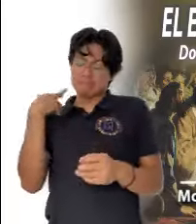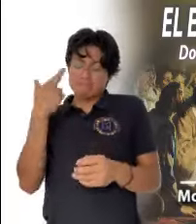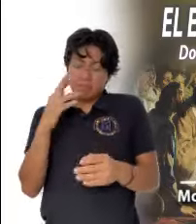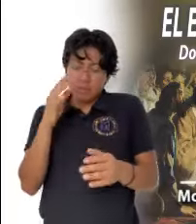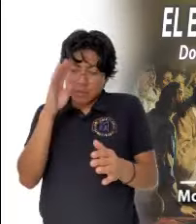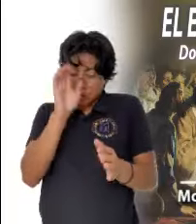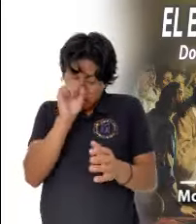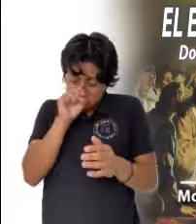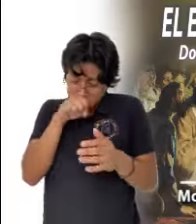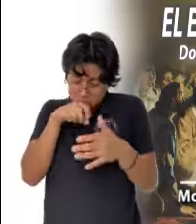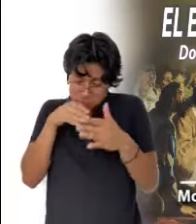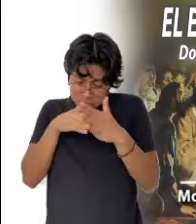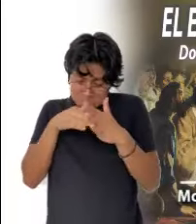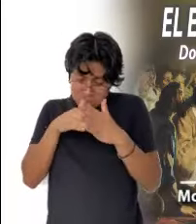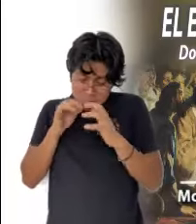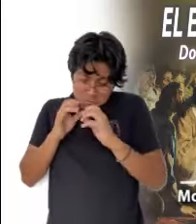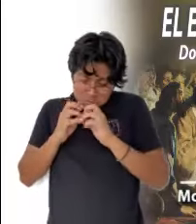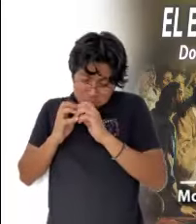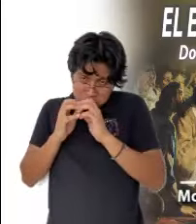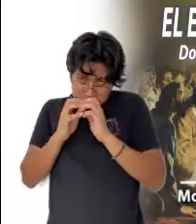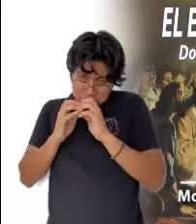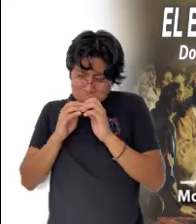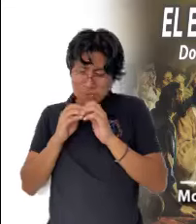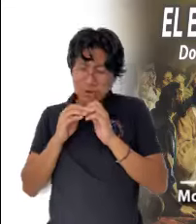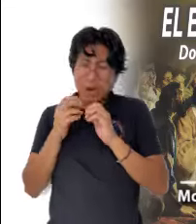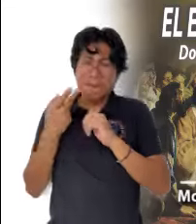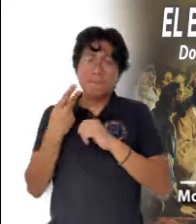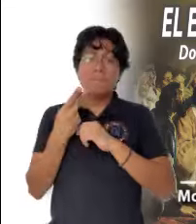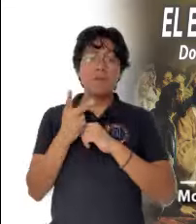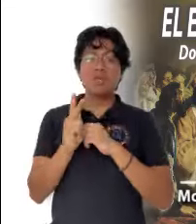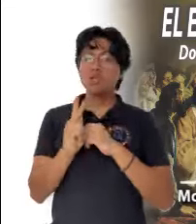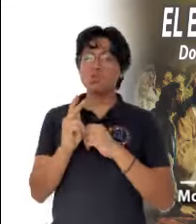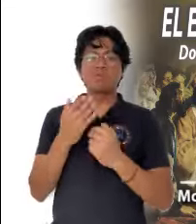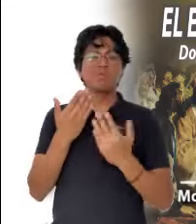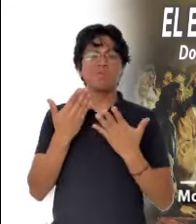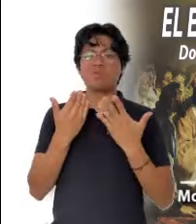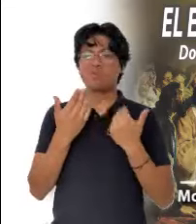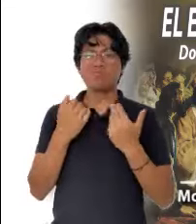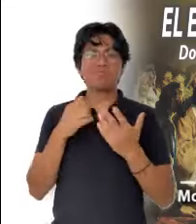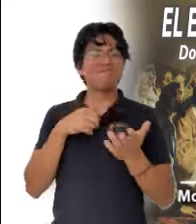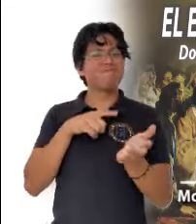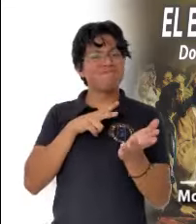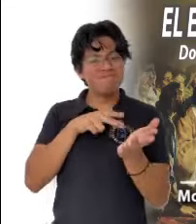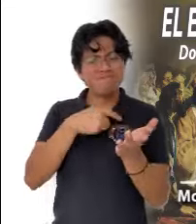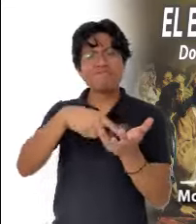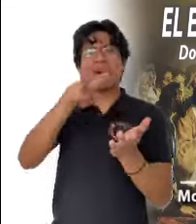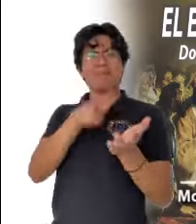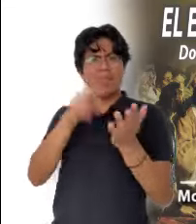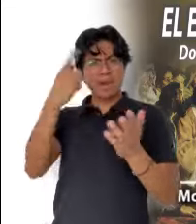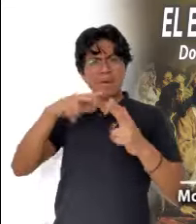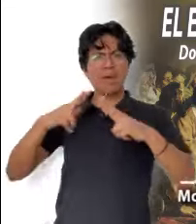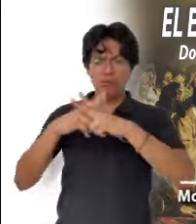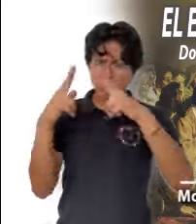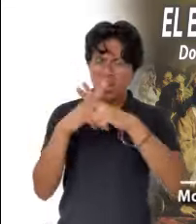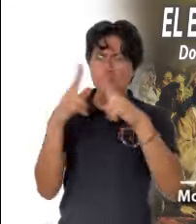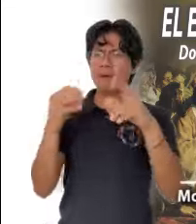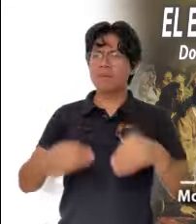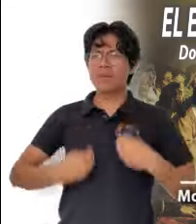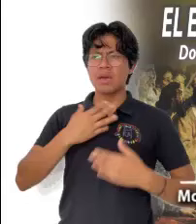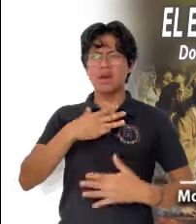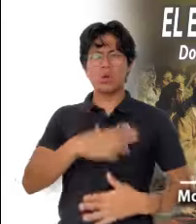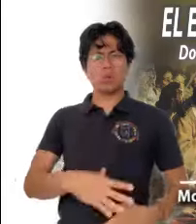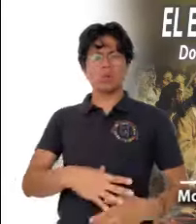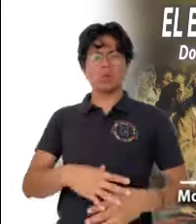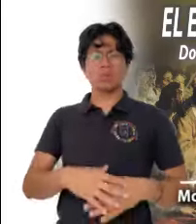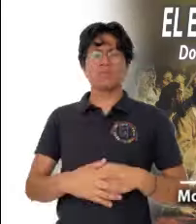mentira mientras nos agachamos murmurando y renegando, pero sin atrevernos a luchar por una vida más